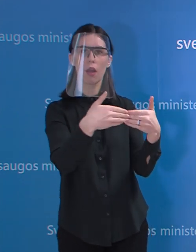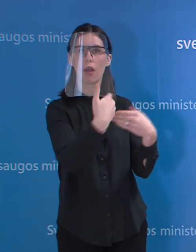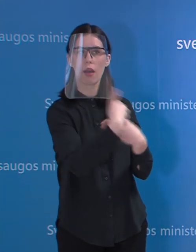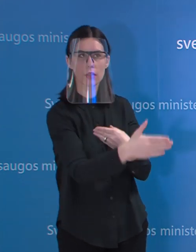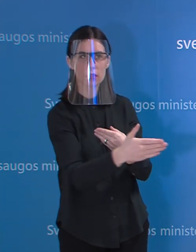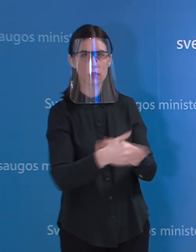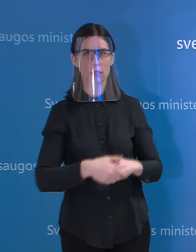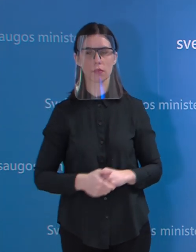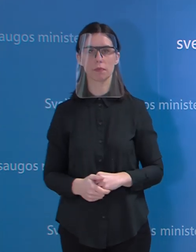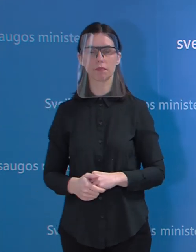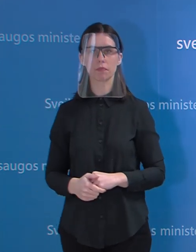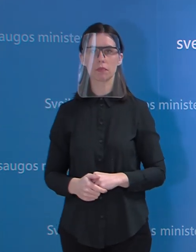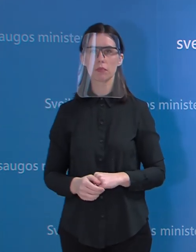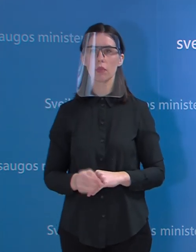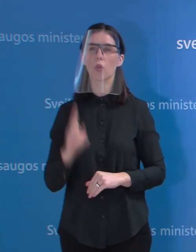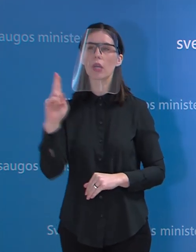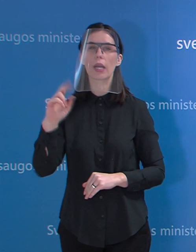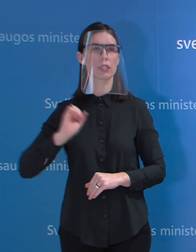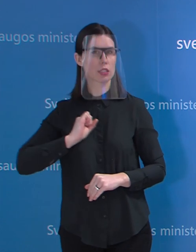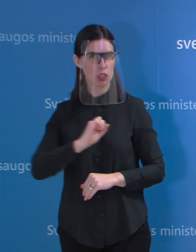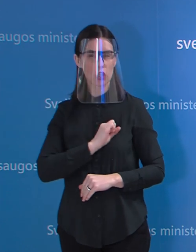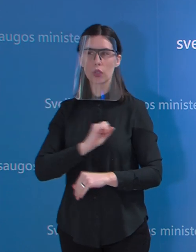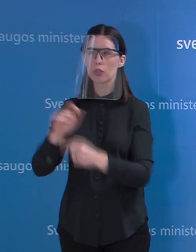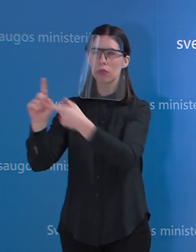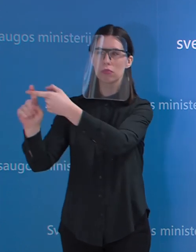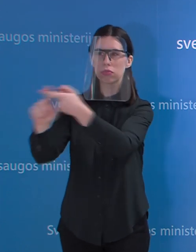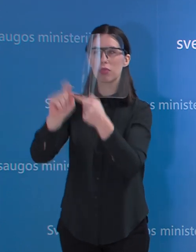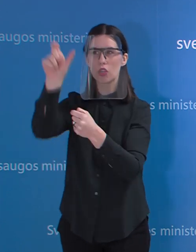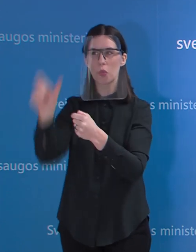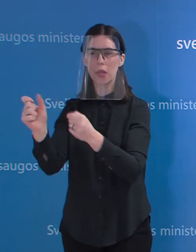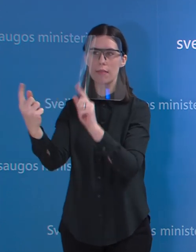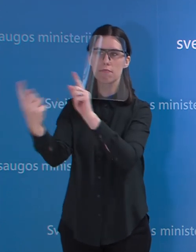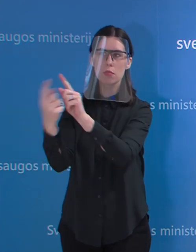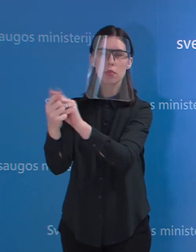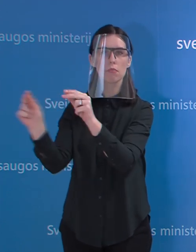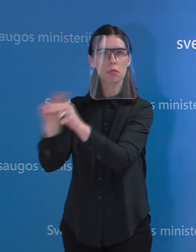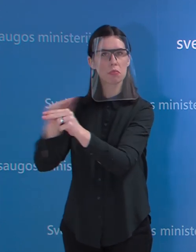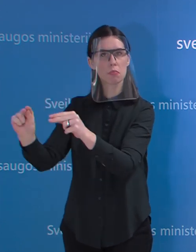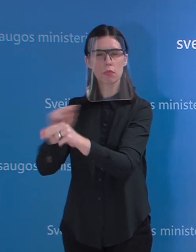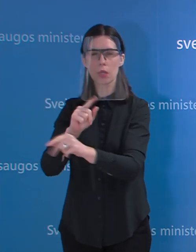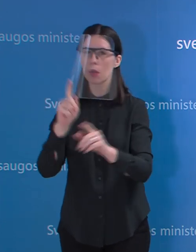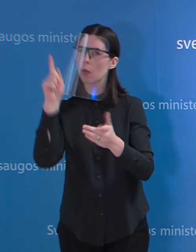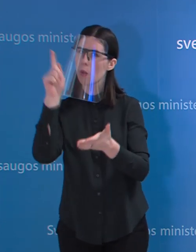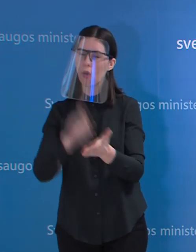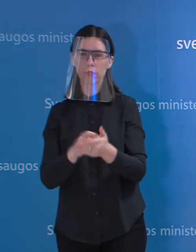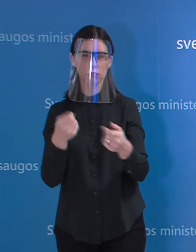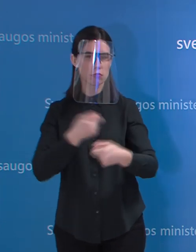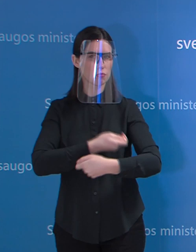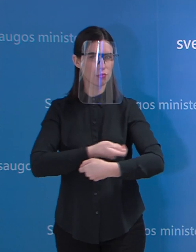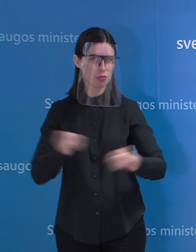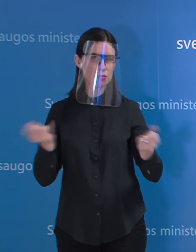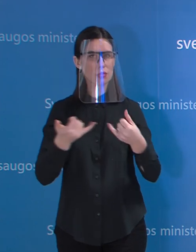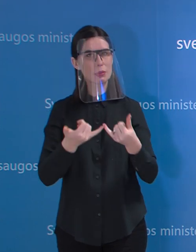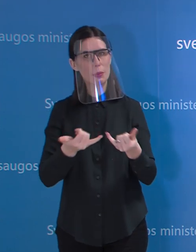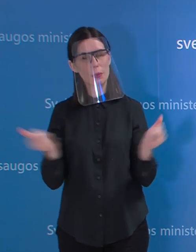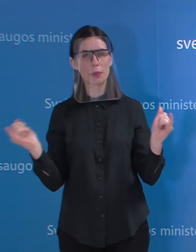infekuotais, yra privalo aprūpinti sudėtingomis, tikrai maksimaliamis asmens apsaugos priemonėmis. Tai